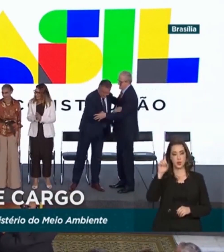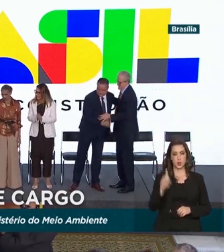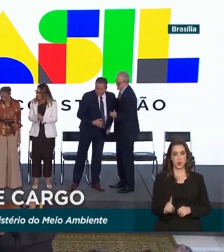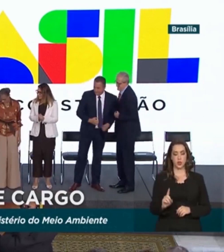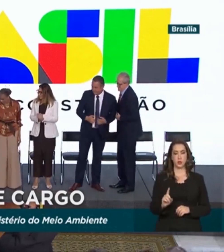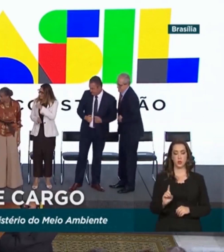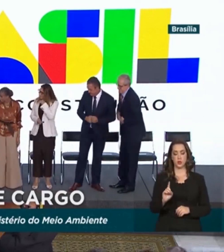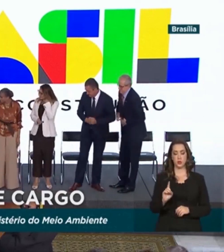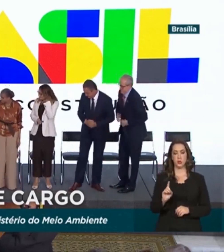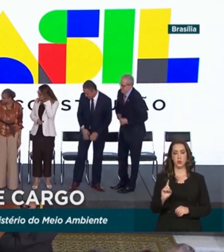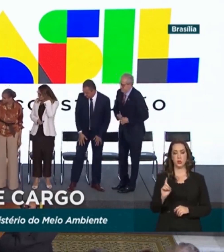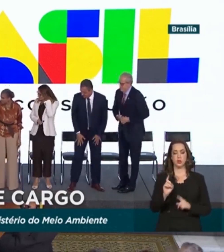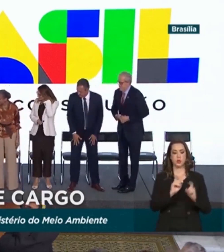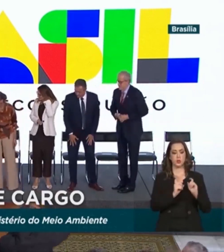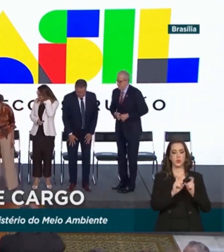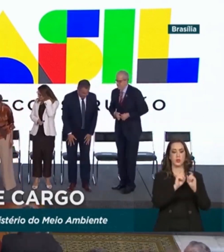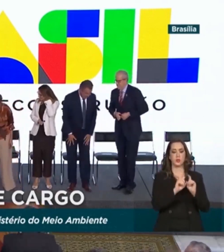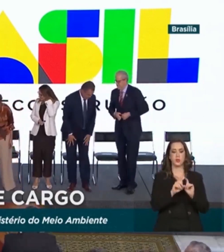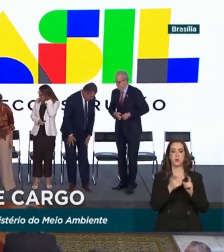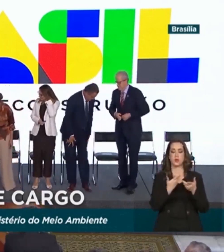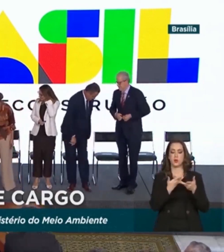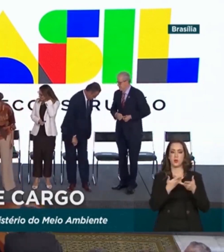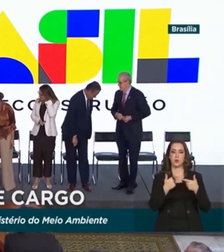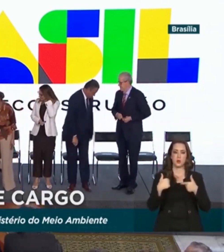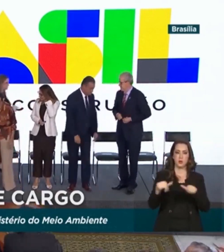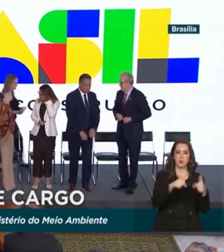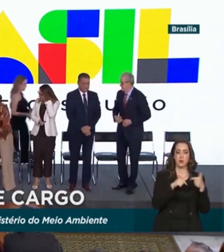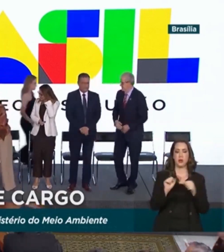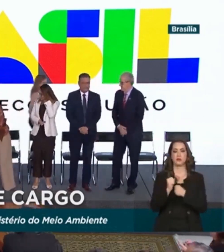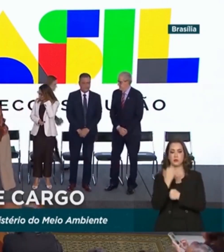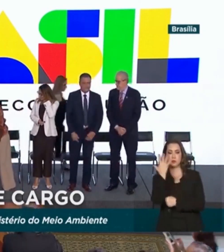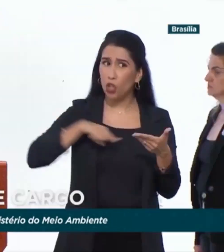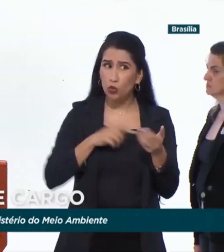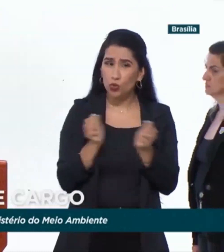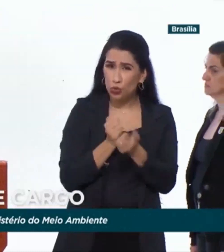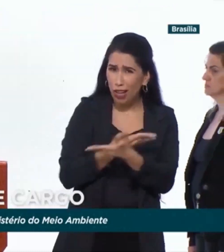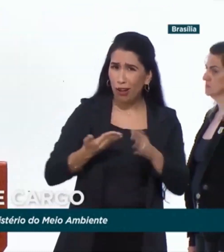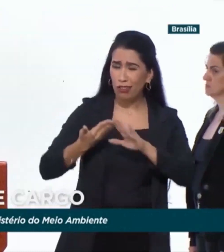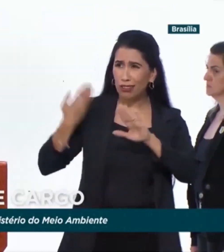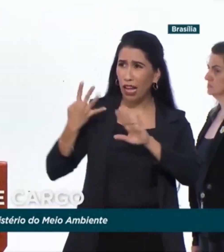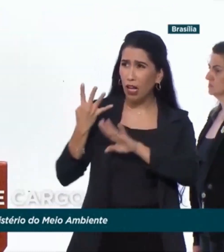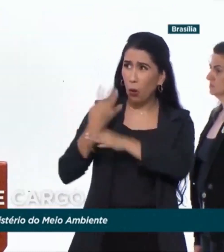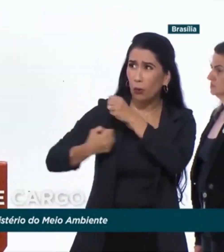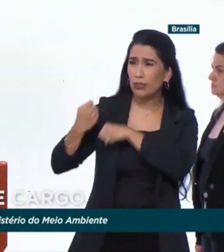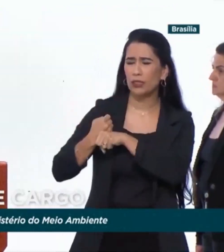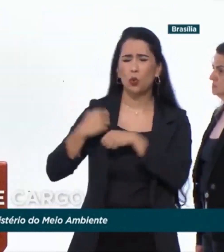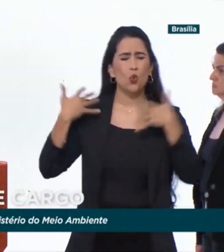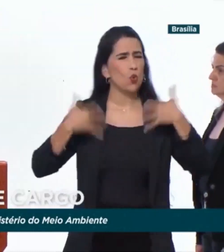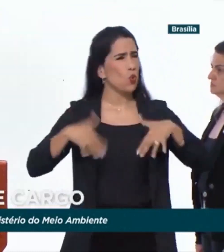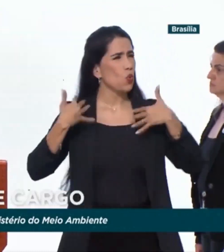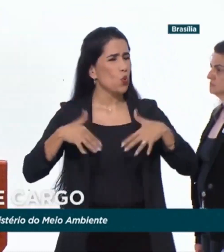e representantes da sociedade civil que lotaram o Palácio do Planalto em Brasília. Marina iniciou seu